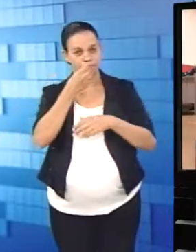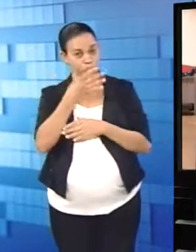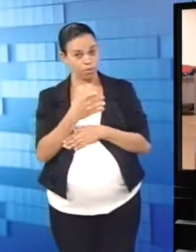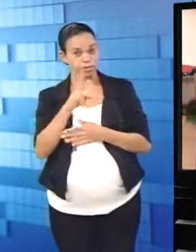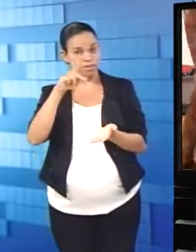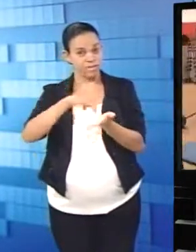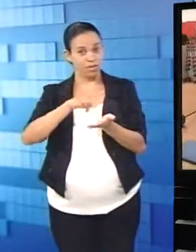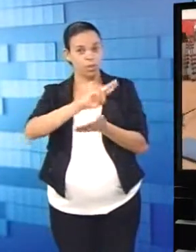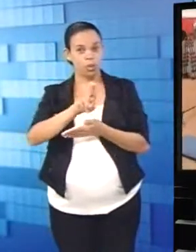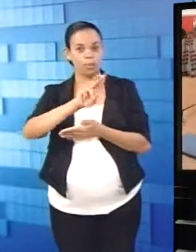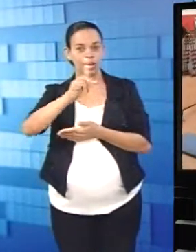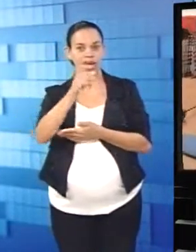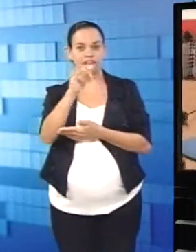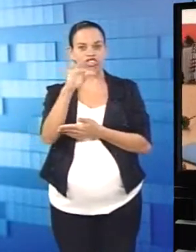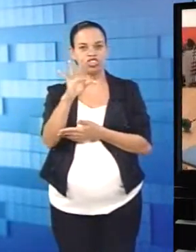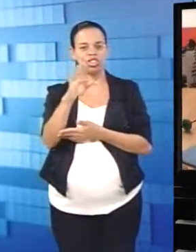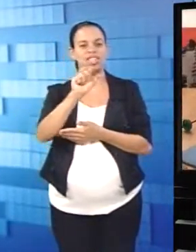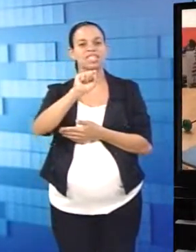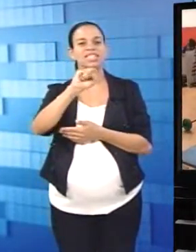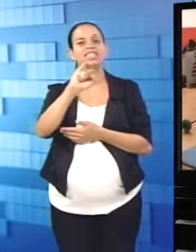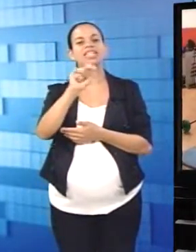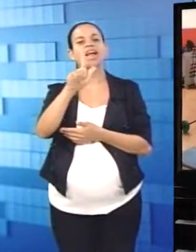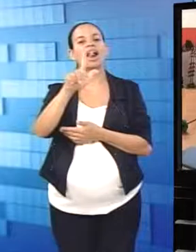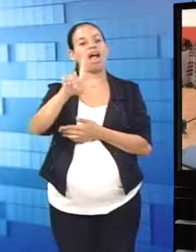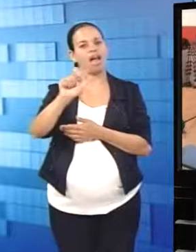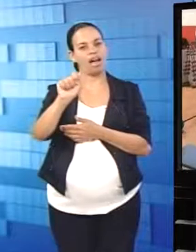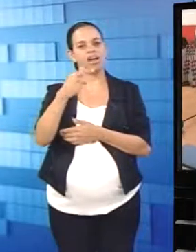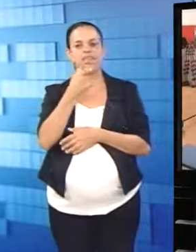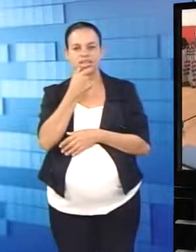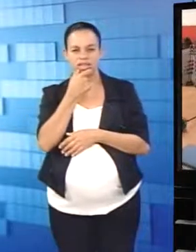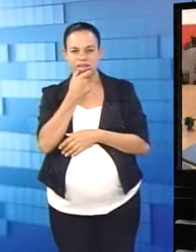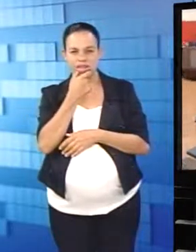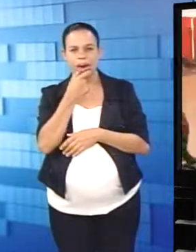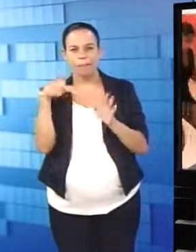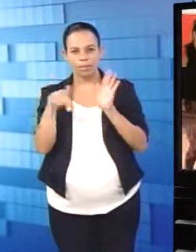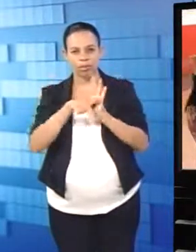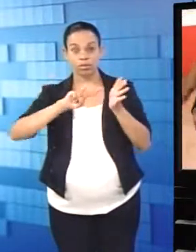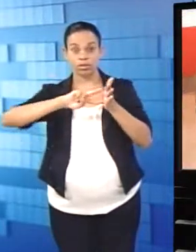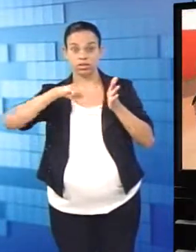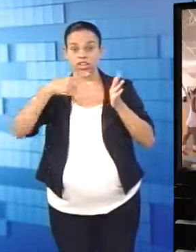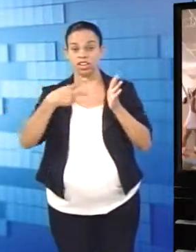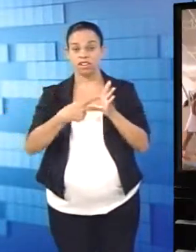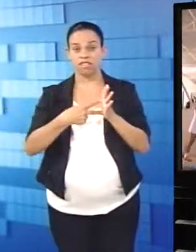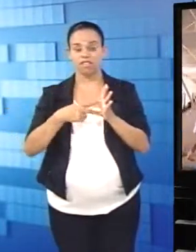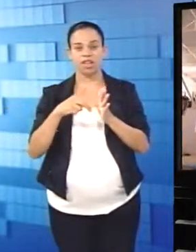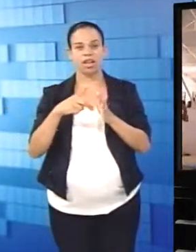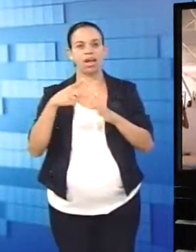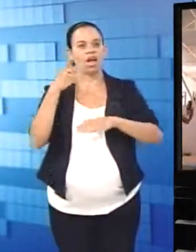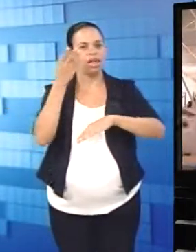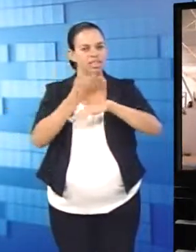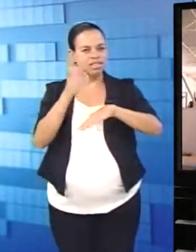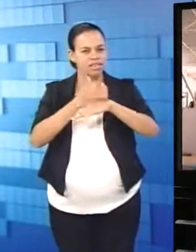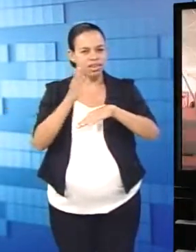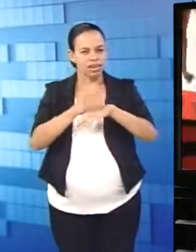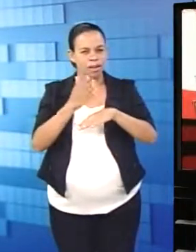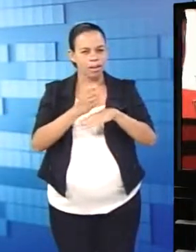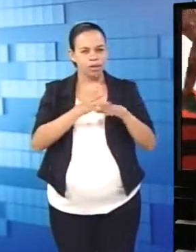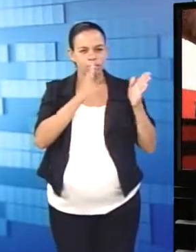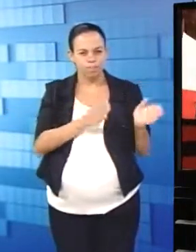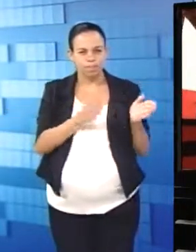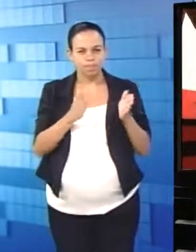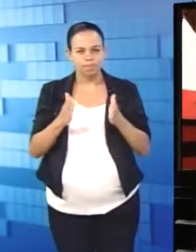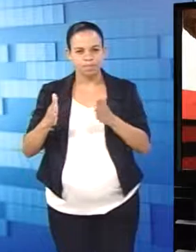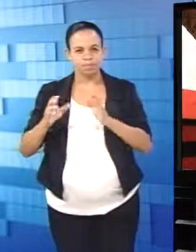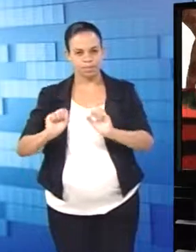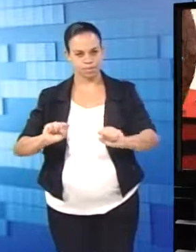Tudo de bom, né? É o HIIT, sigla para o nome inglês High Intensity Interval Training, ou, simplesmente, treinamento